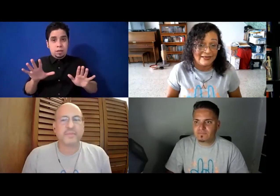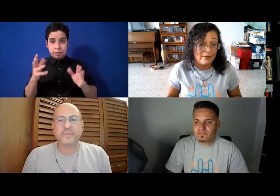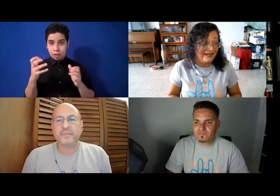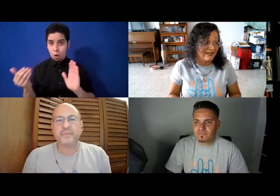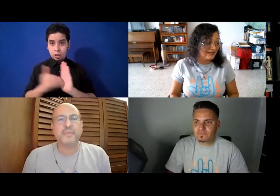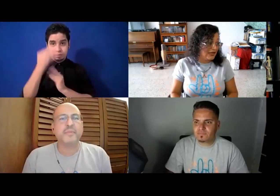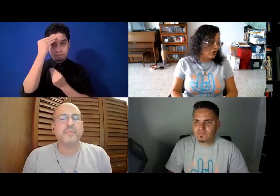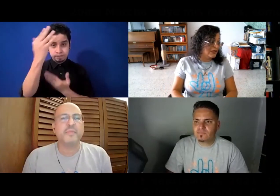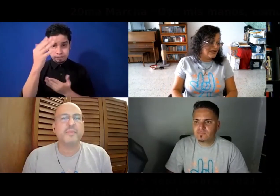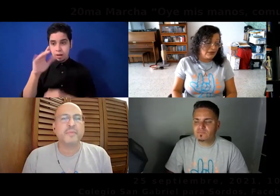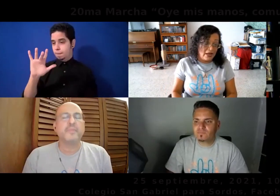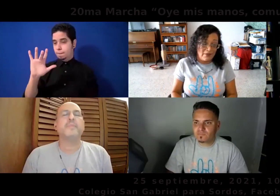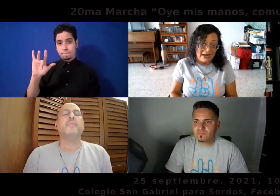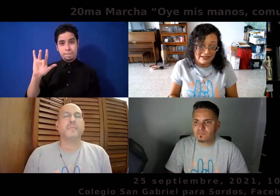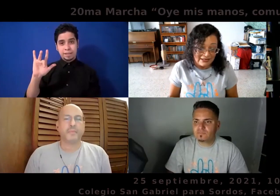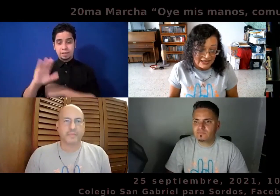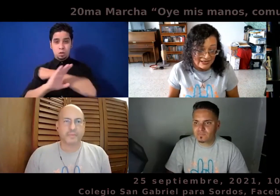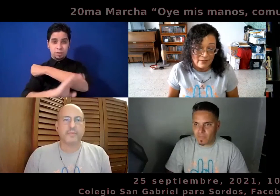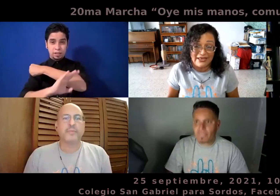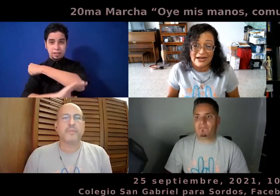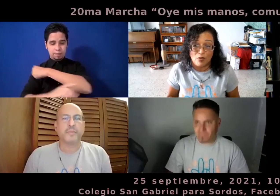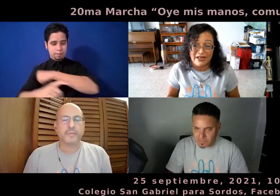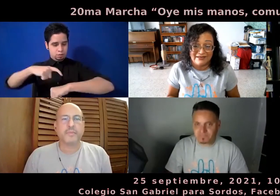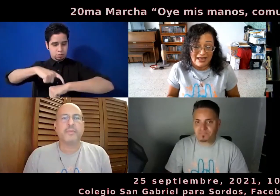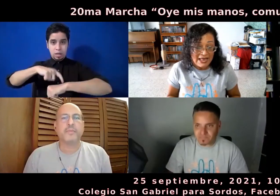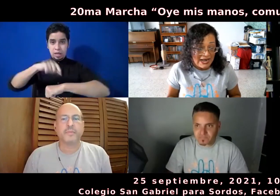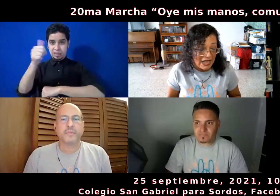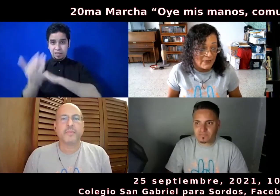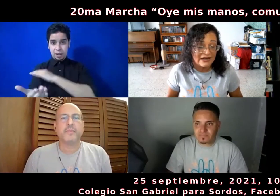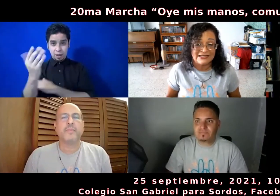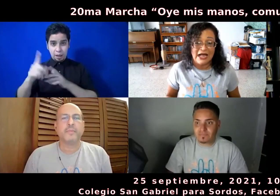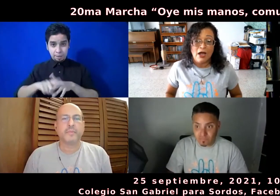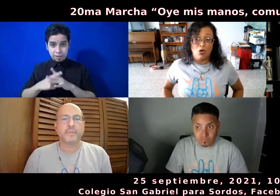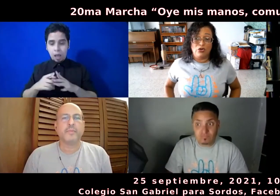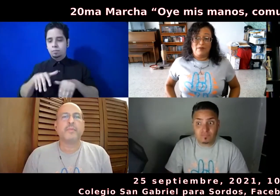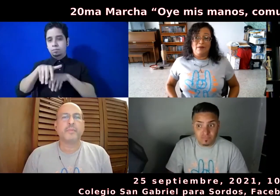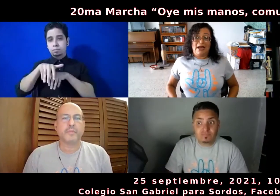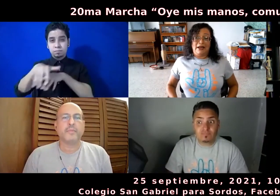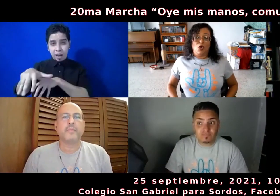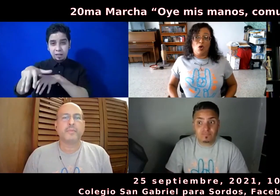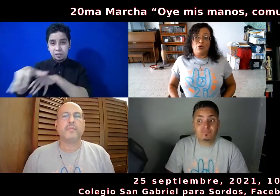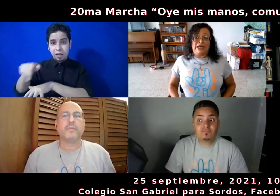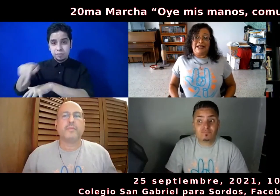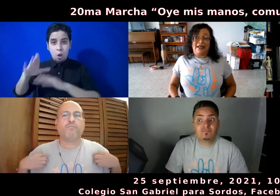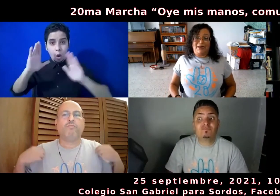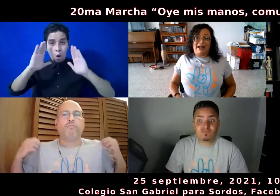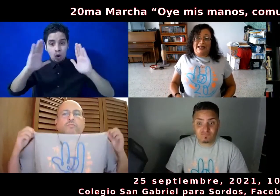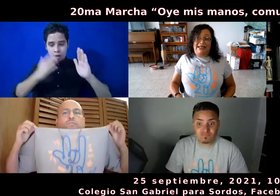este 25 de septiembre a las 10 de la mañana comienza la marcha. Oye, mis manos, comunícate, mírala aquí,